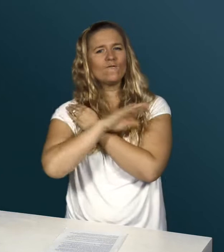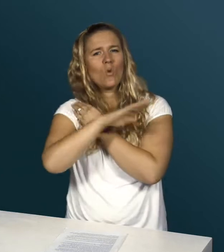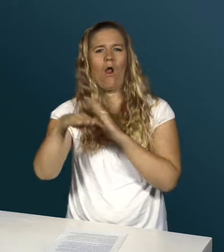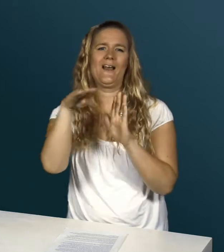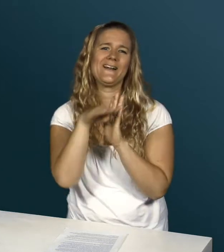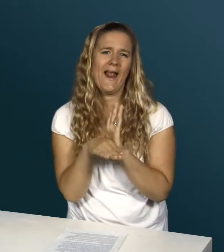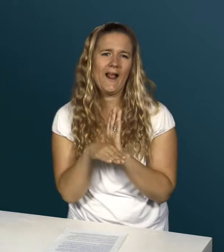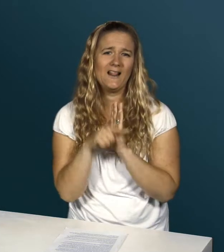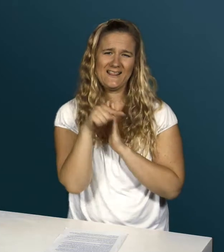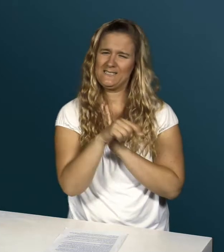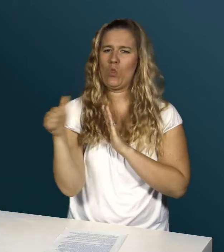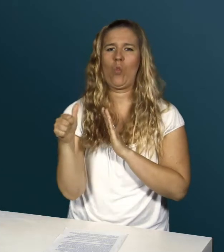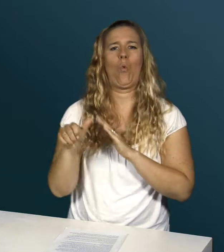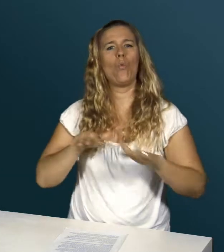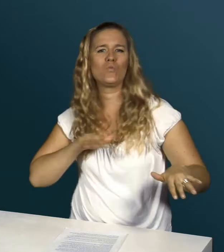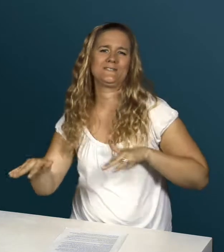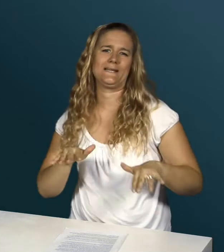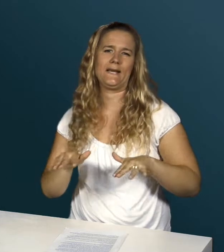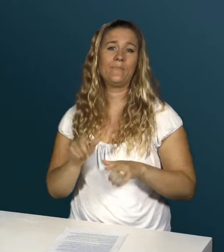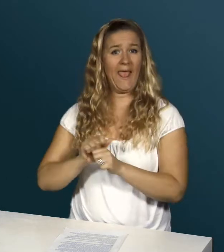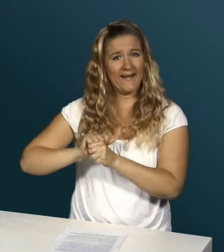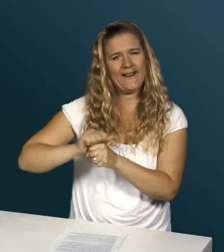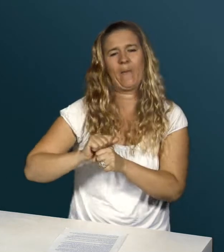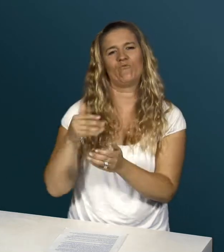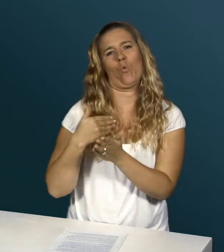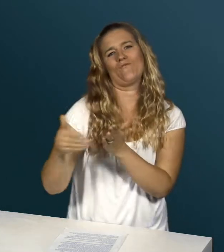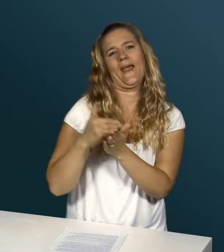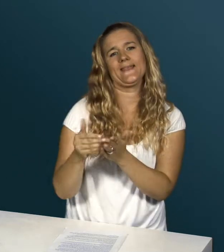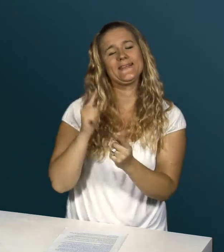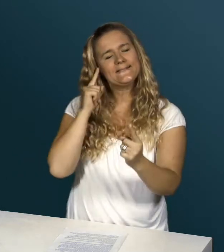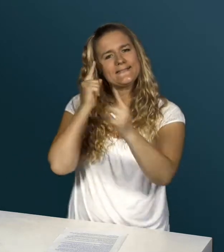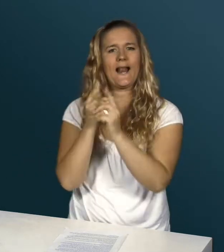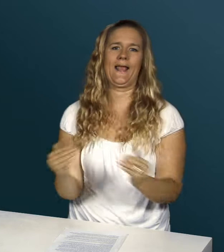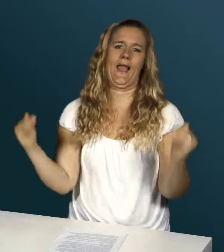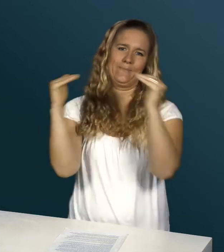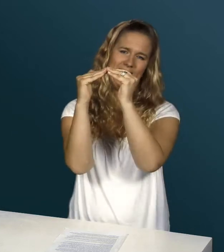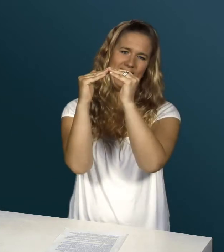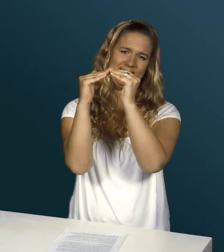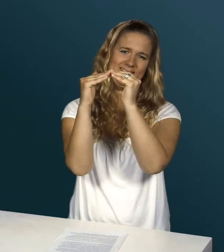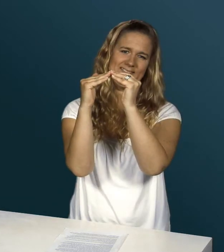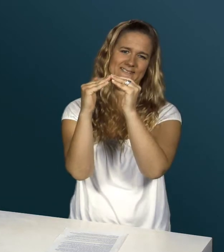alle diese Reglemente verantwortlich ist, ist noch unsicher. Er kämpft jedoch weiter, sein Ziel ist die Gleichberechtigung.